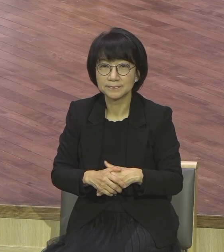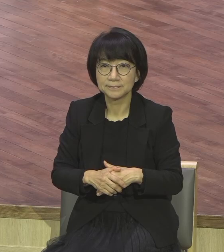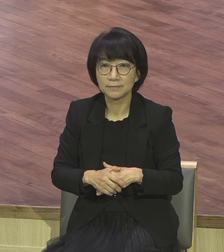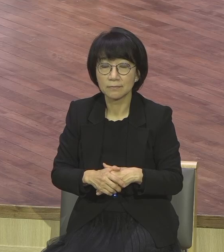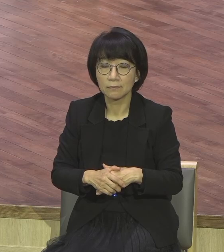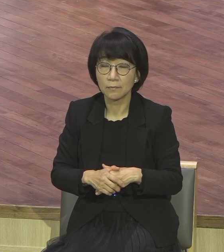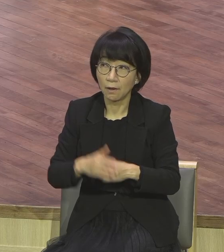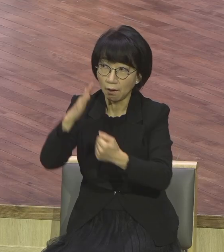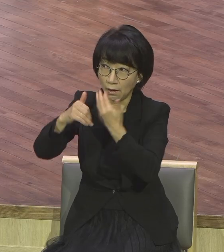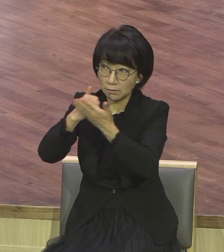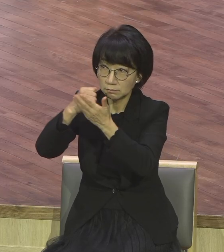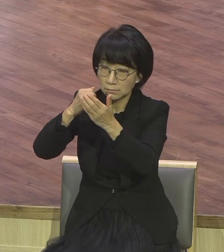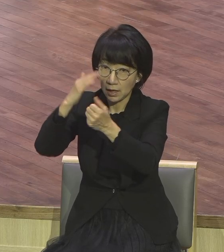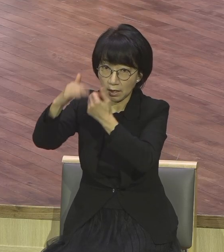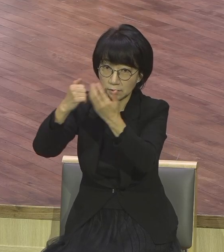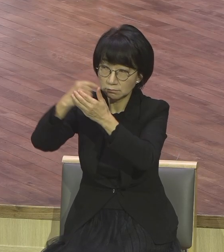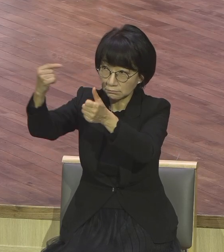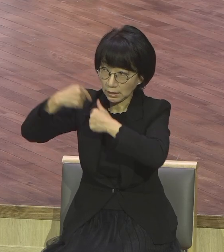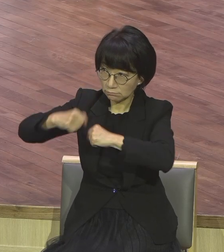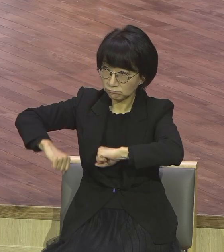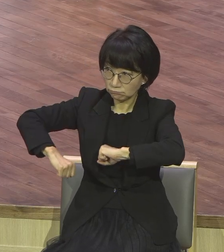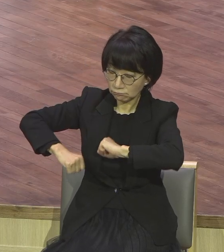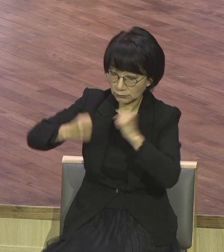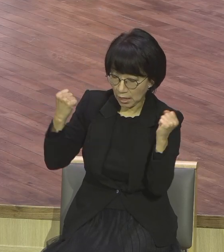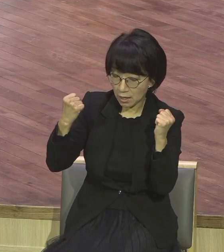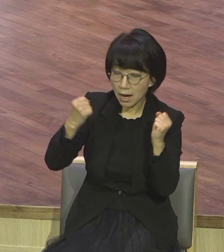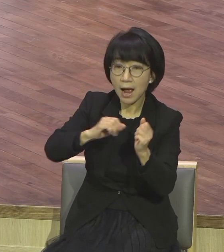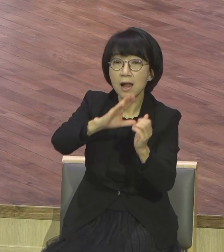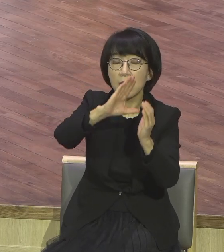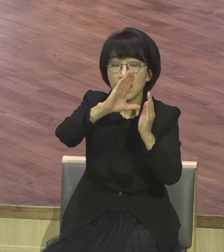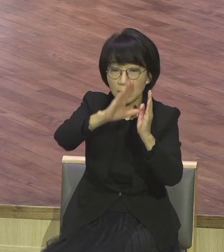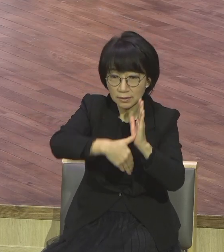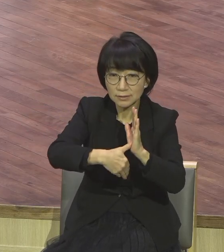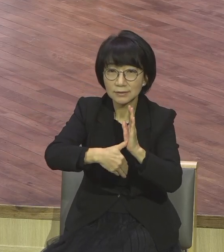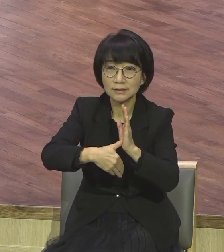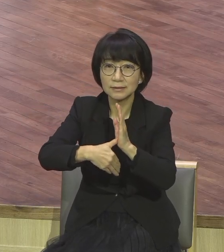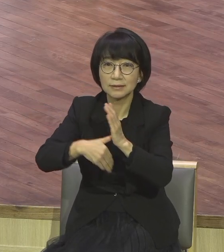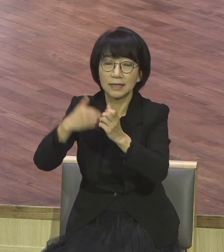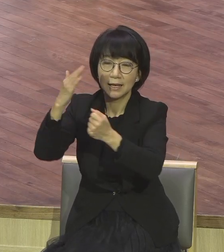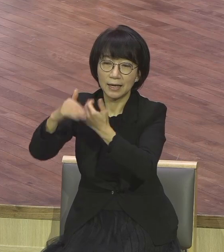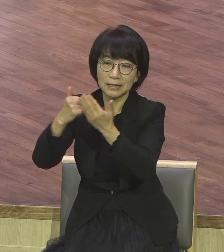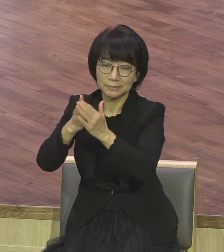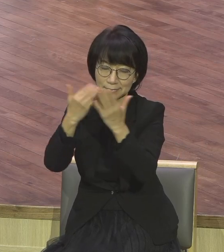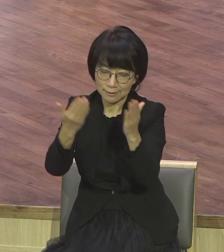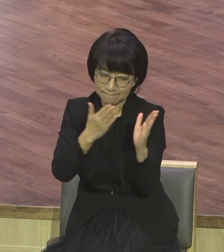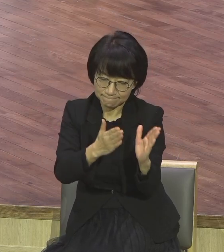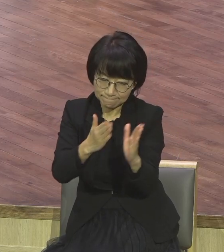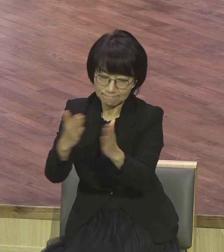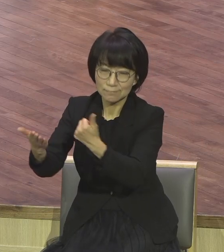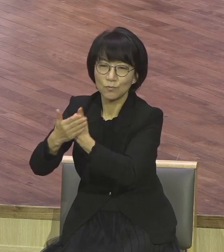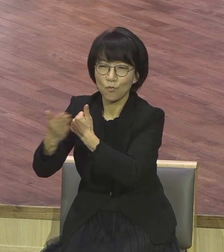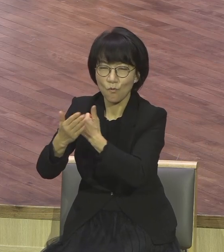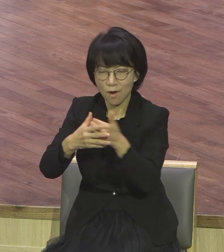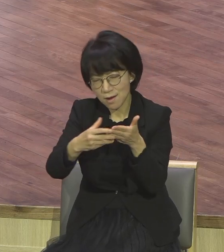이 무지막지하게 나가는데 하나님이 다 정리해 주시고 하나님 다 인도해 주시더라구요